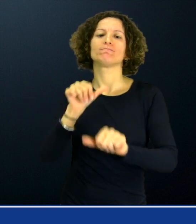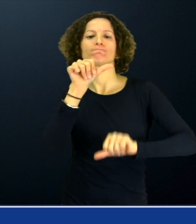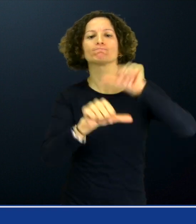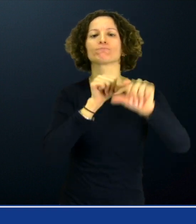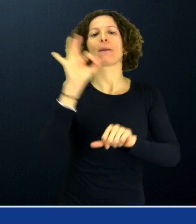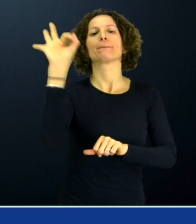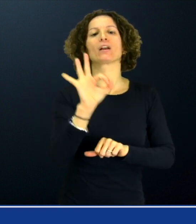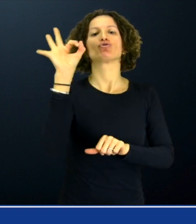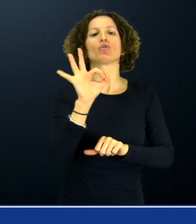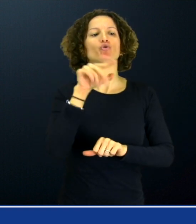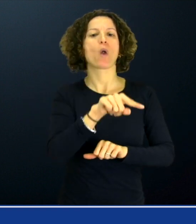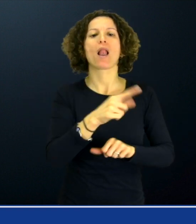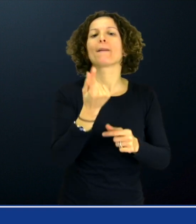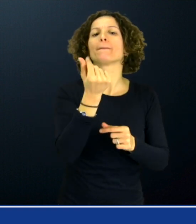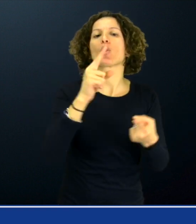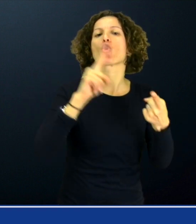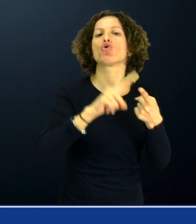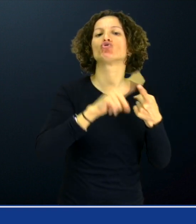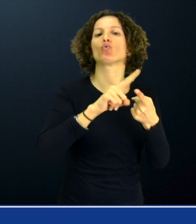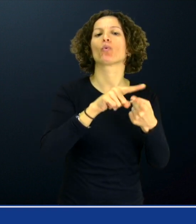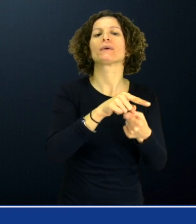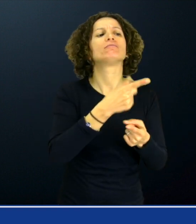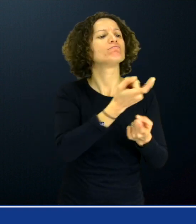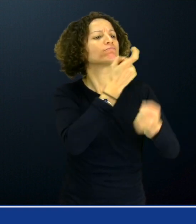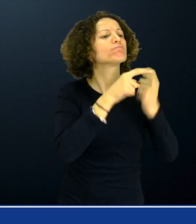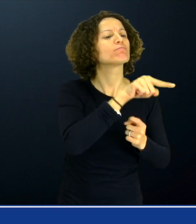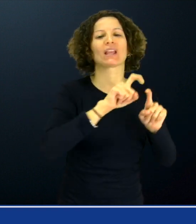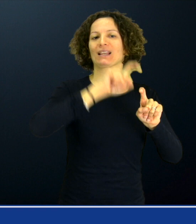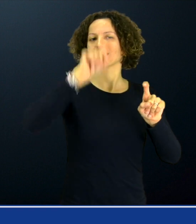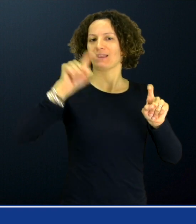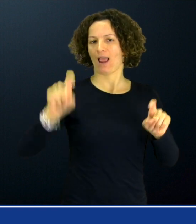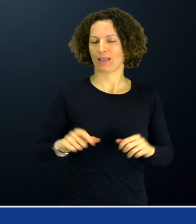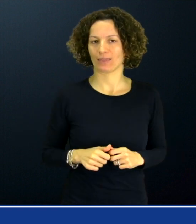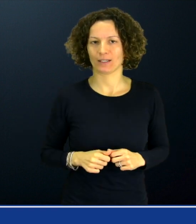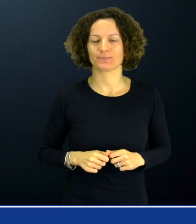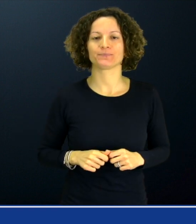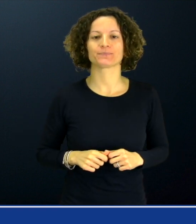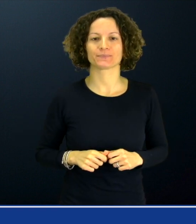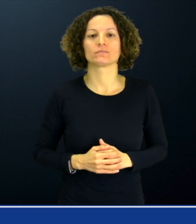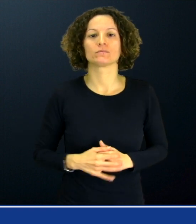variazione percentuale che si è verificata negli indici dei prezzi al consumo forniti dall'ISTAT.